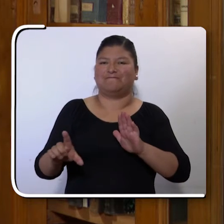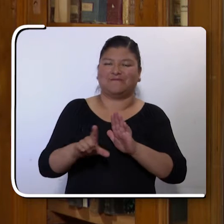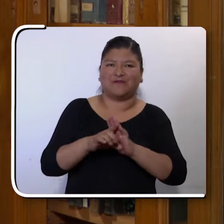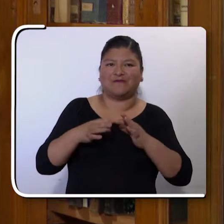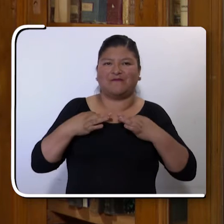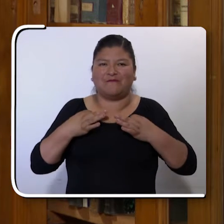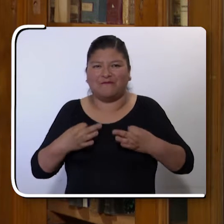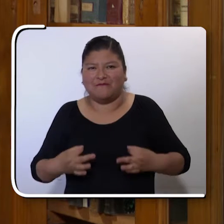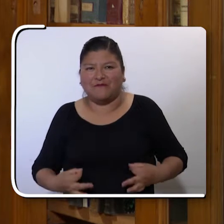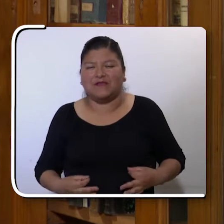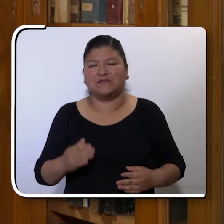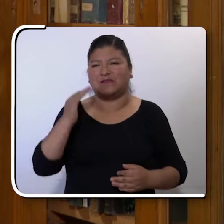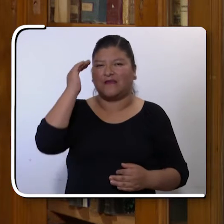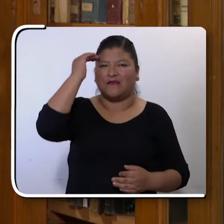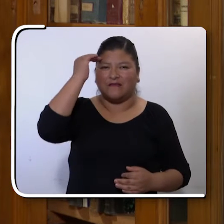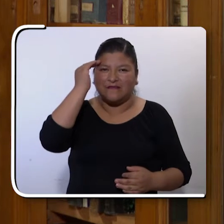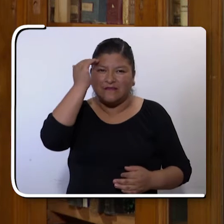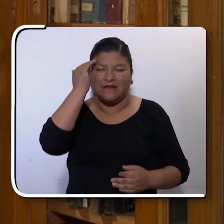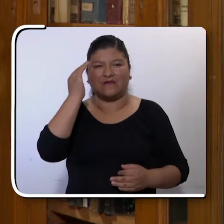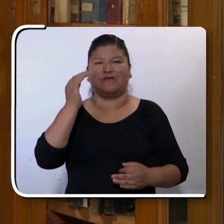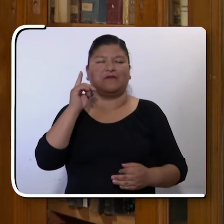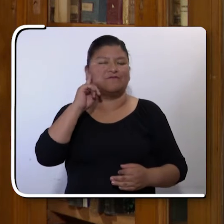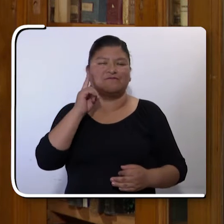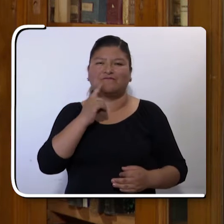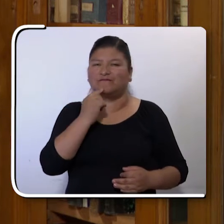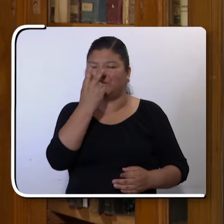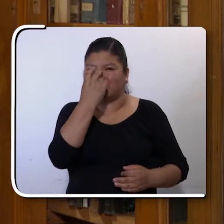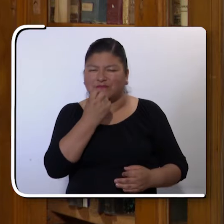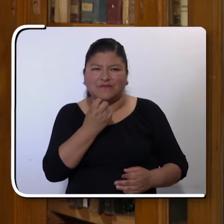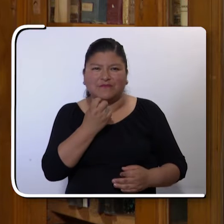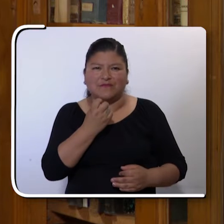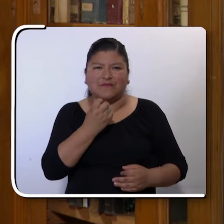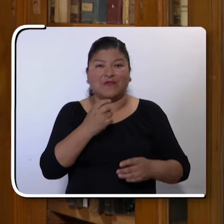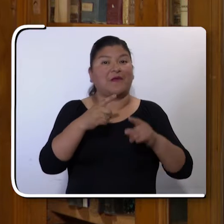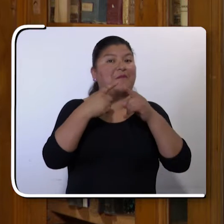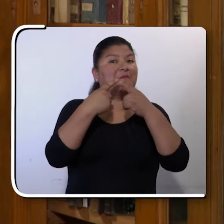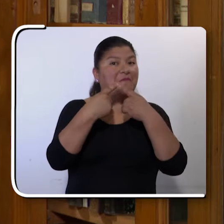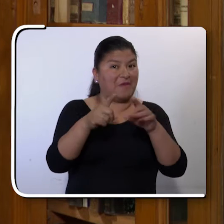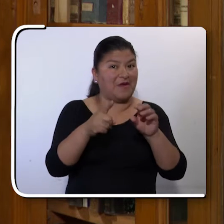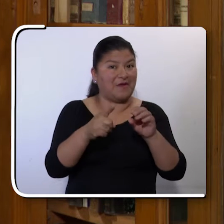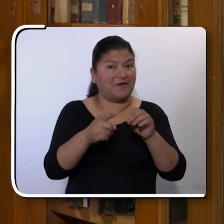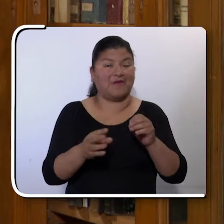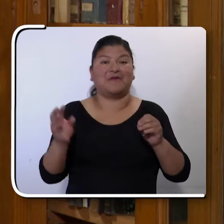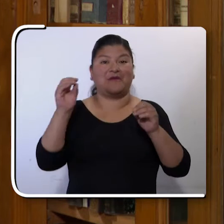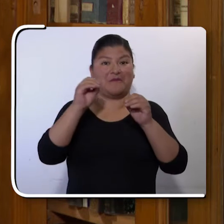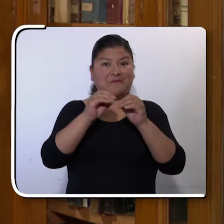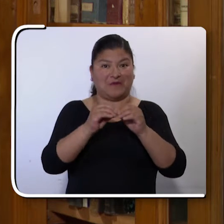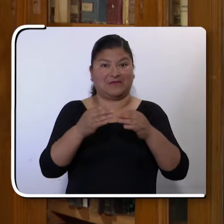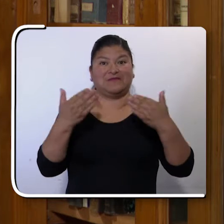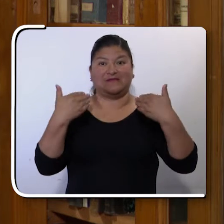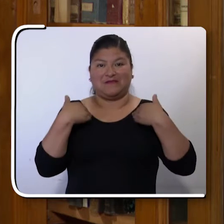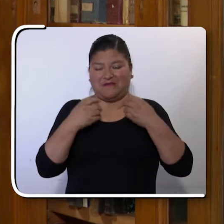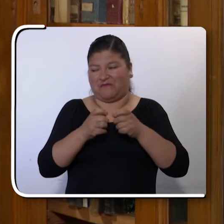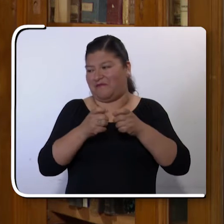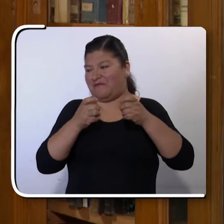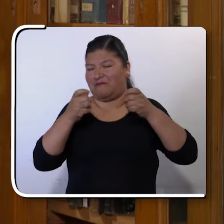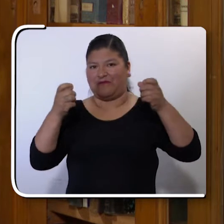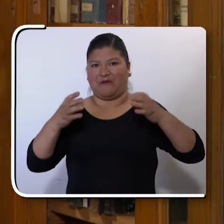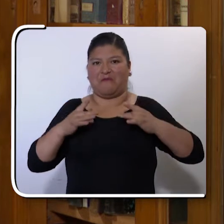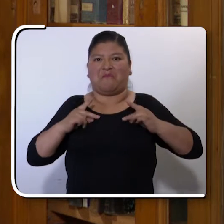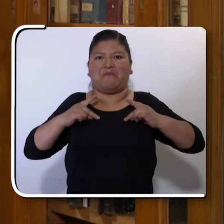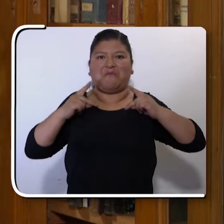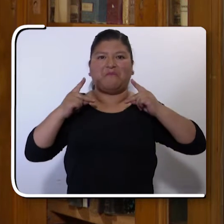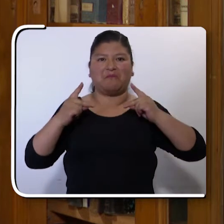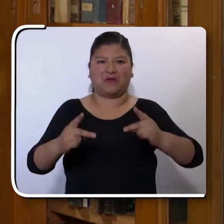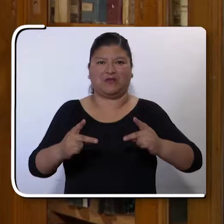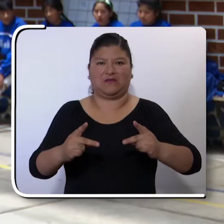limitaciones físicas, intelectuales, sensoriales, etc. Pero además tiene una cantidad muy grande de